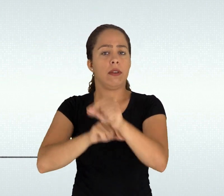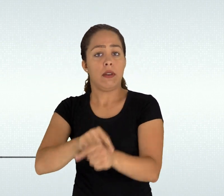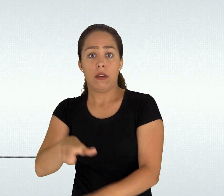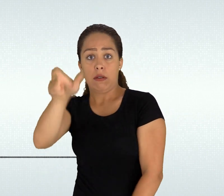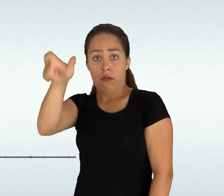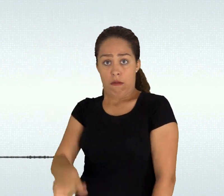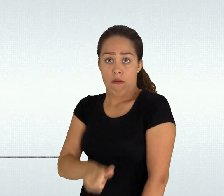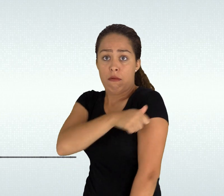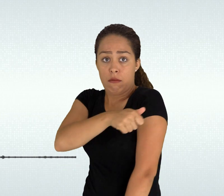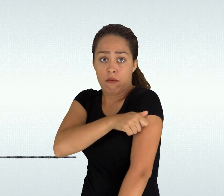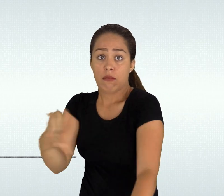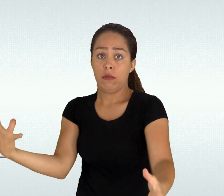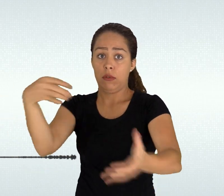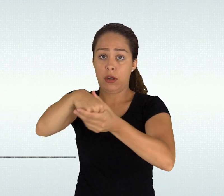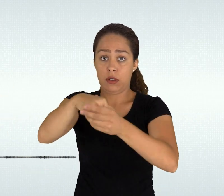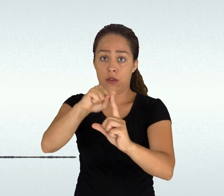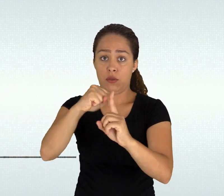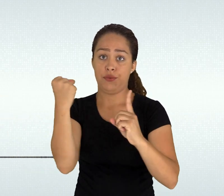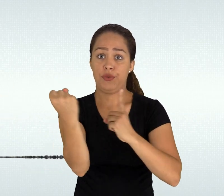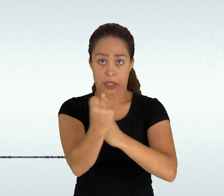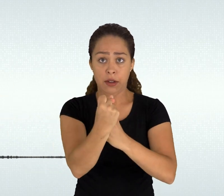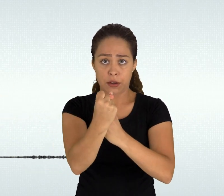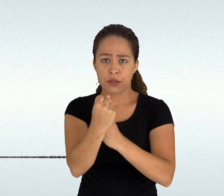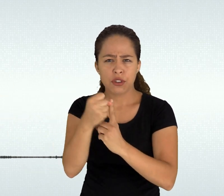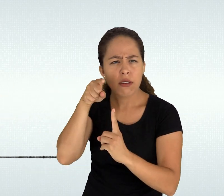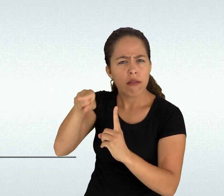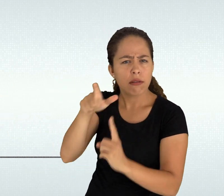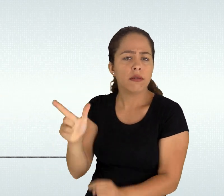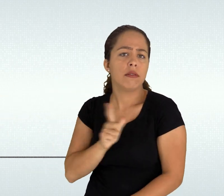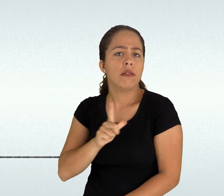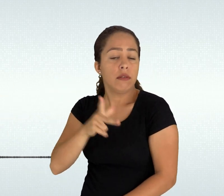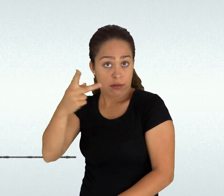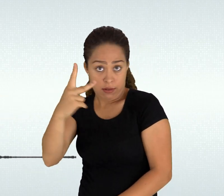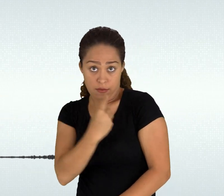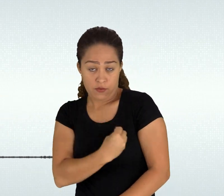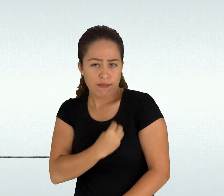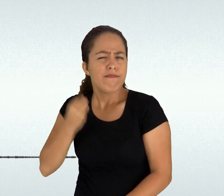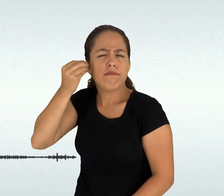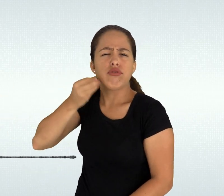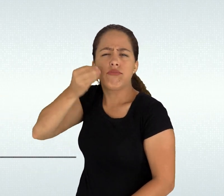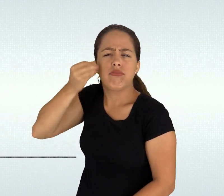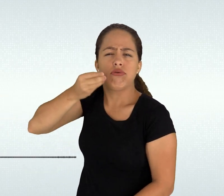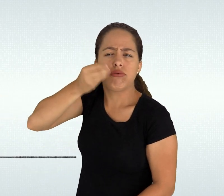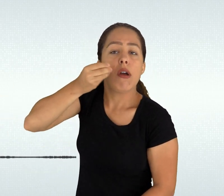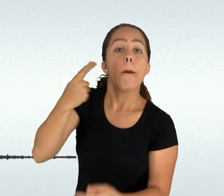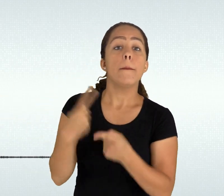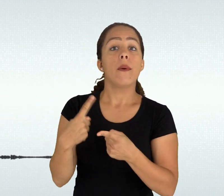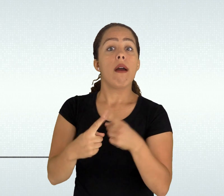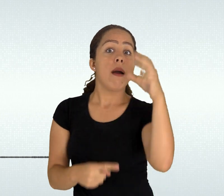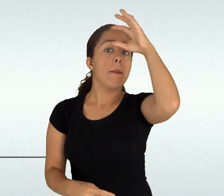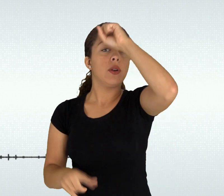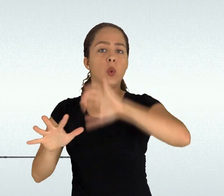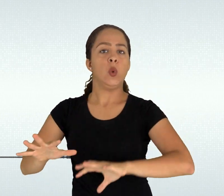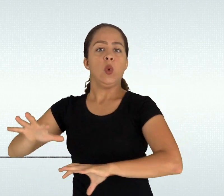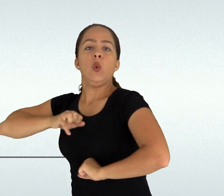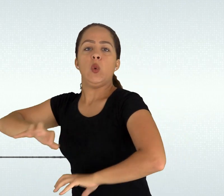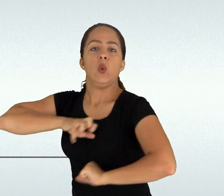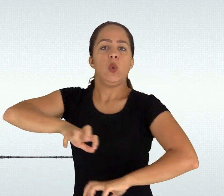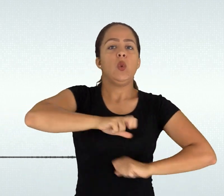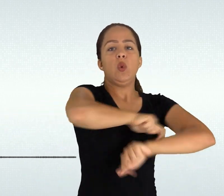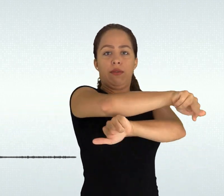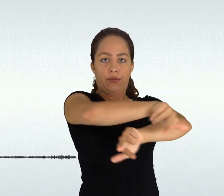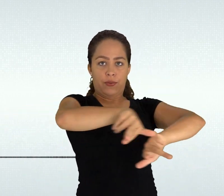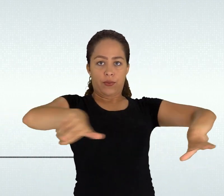devemos considerar que o estudante como ser social carrega em sua experiência acumulada diferentes saberes